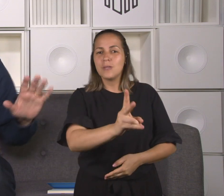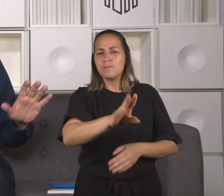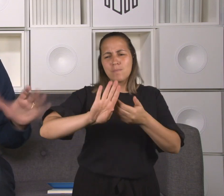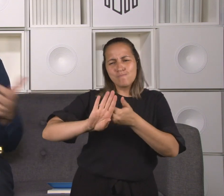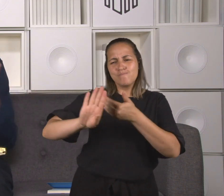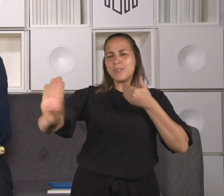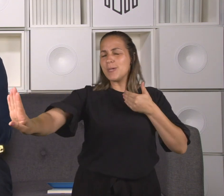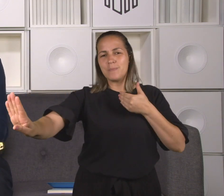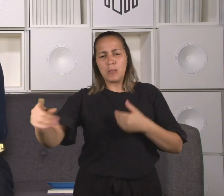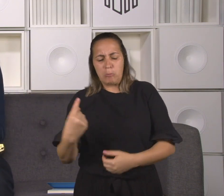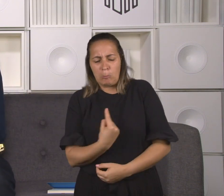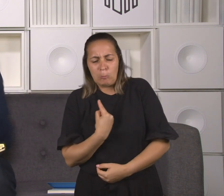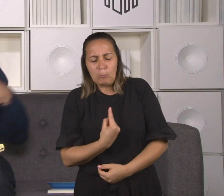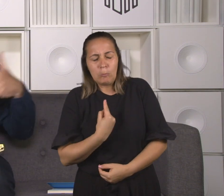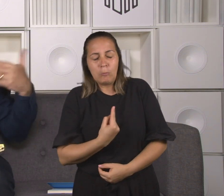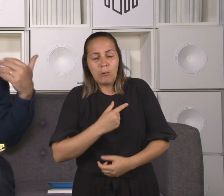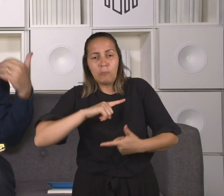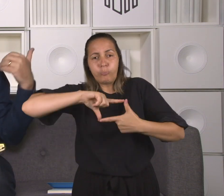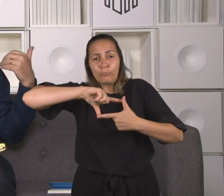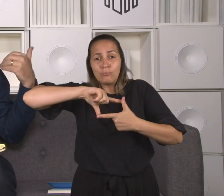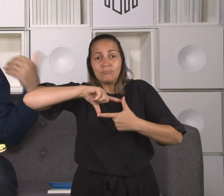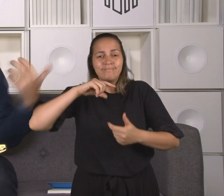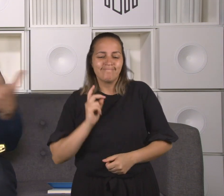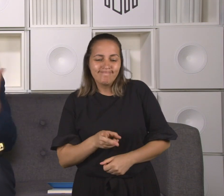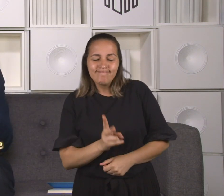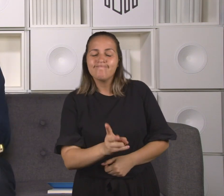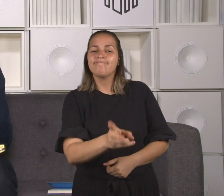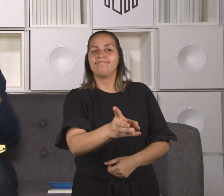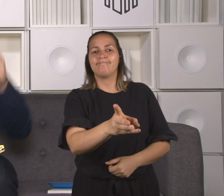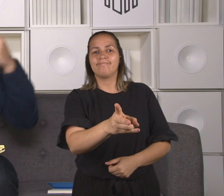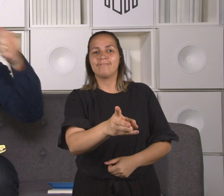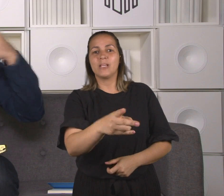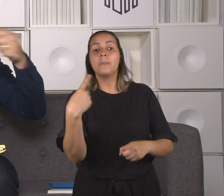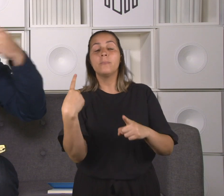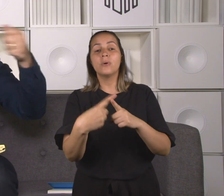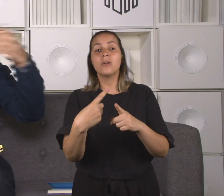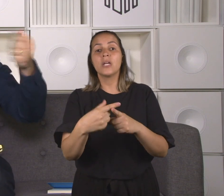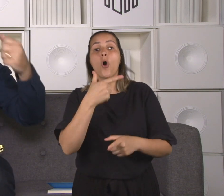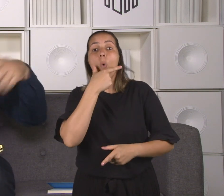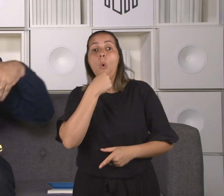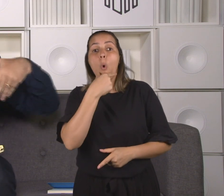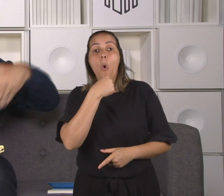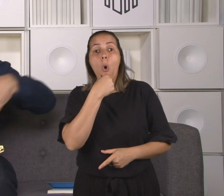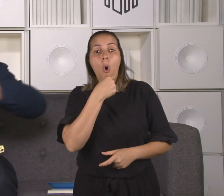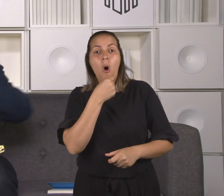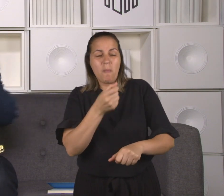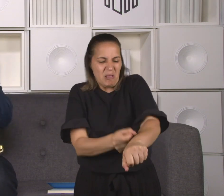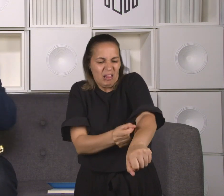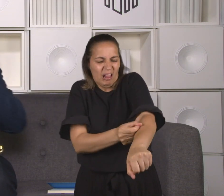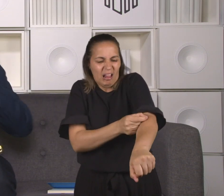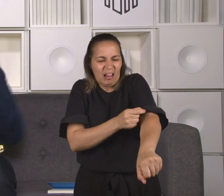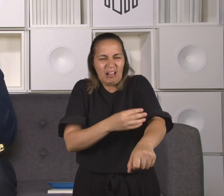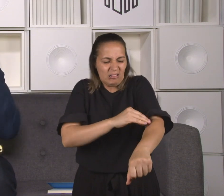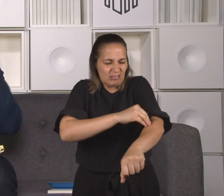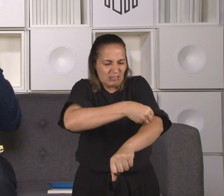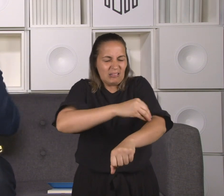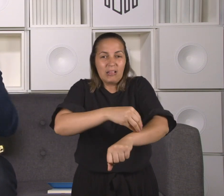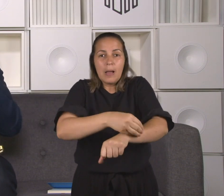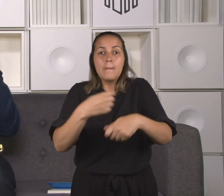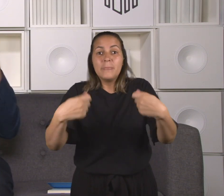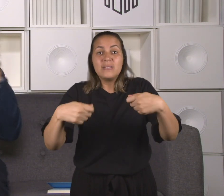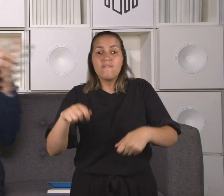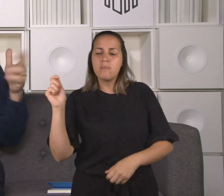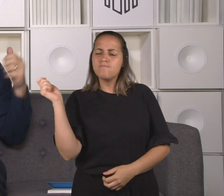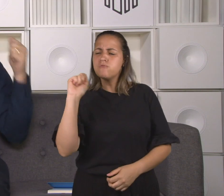Tanto que um leproso, quando ele estava em público, ele tinha que andar com uma cineta e se ele estivesse passando, ele tinha que ir